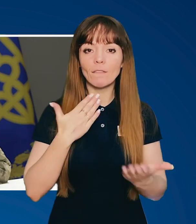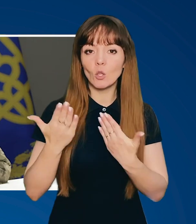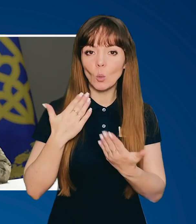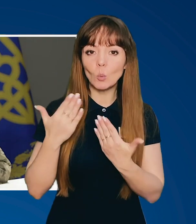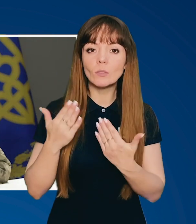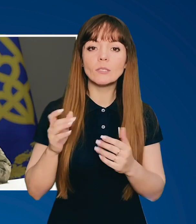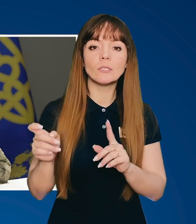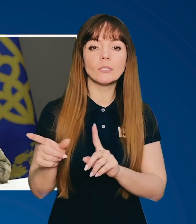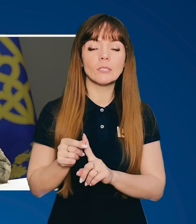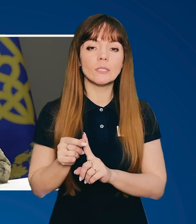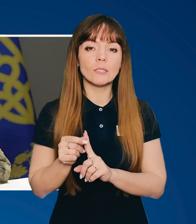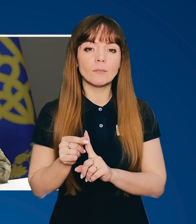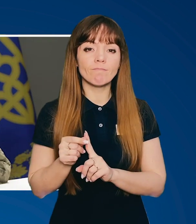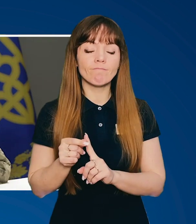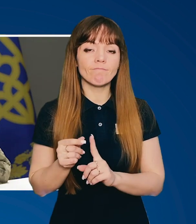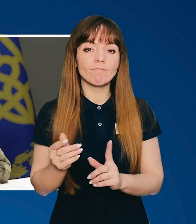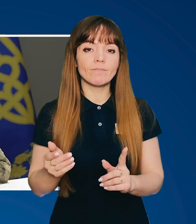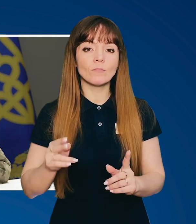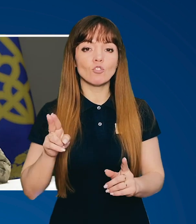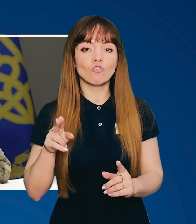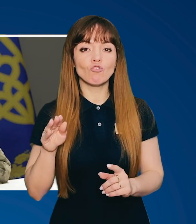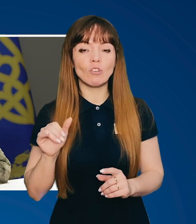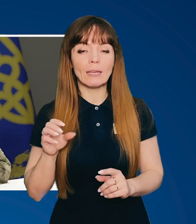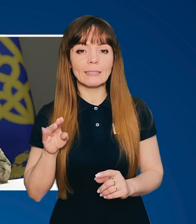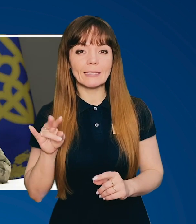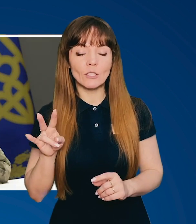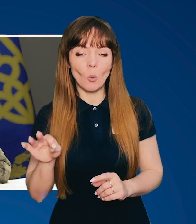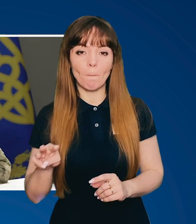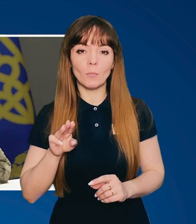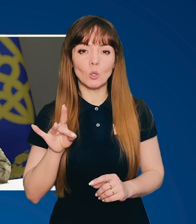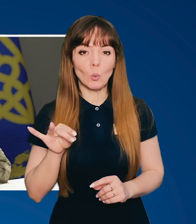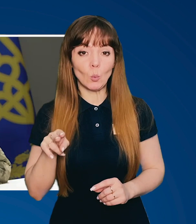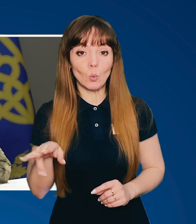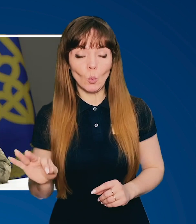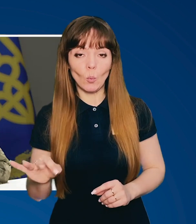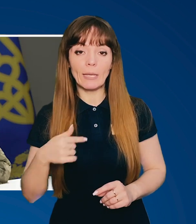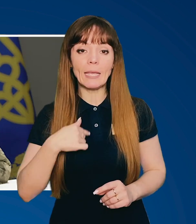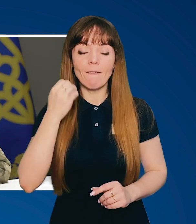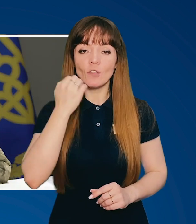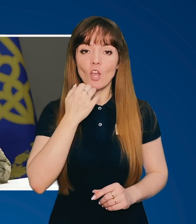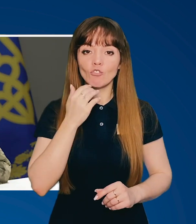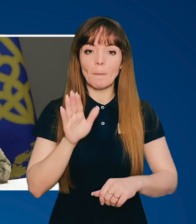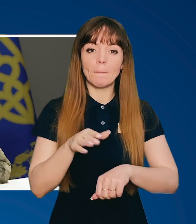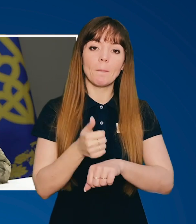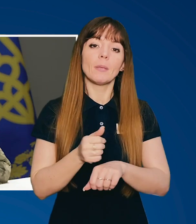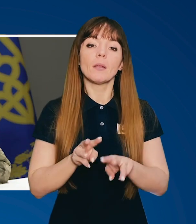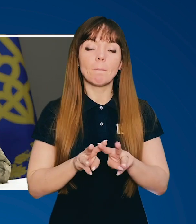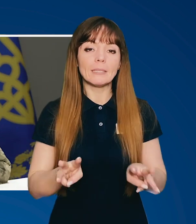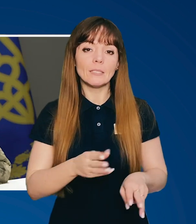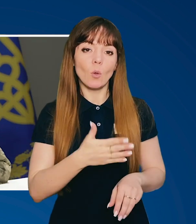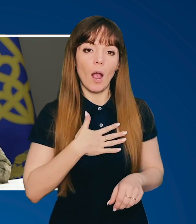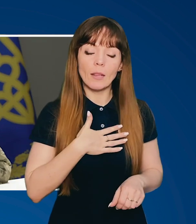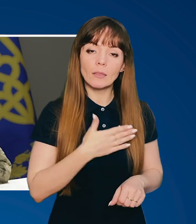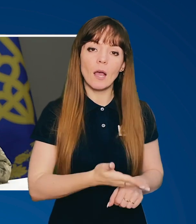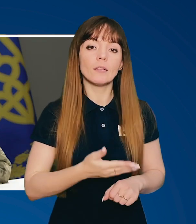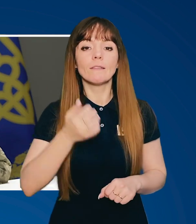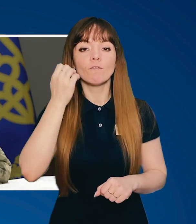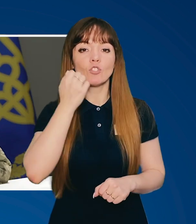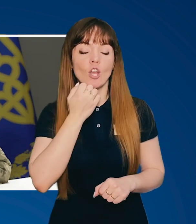відносини з Джастіном Трюдо. І я вдячен прем'єр-міністрові Канади і вдячен